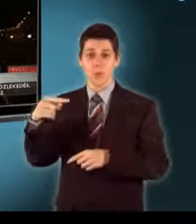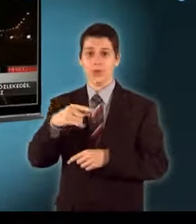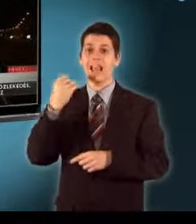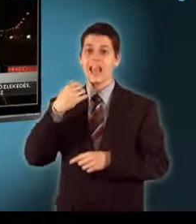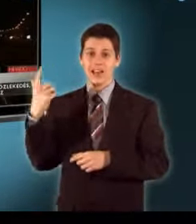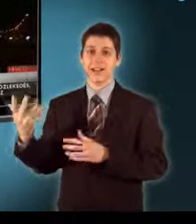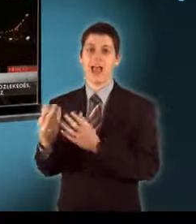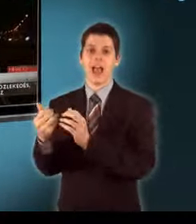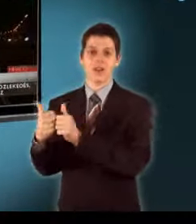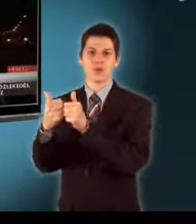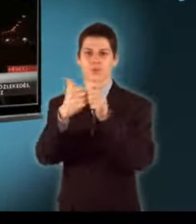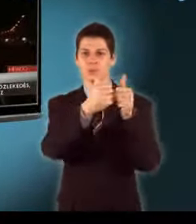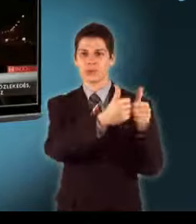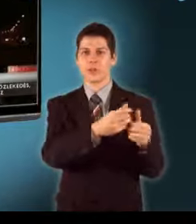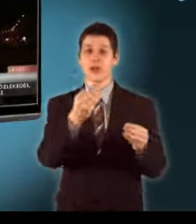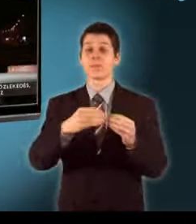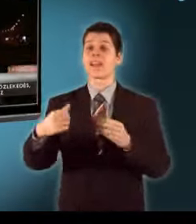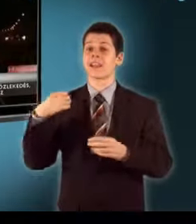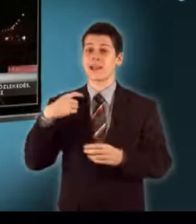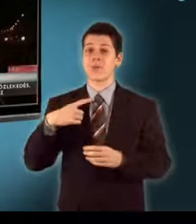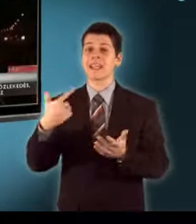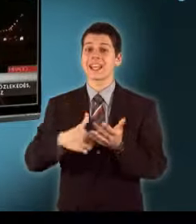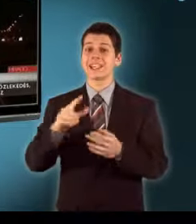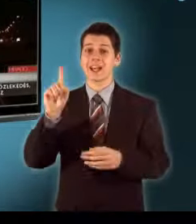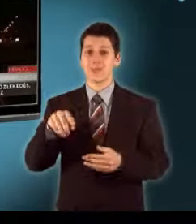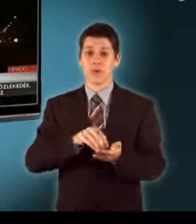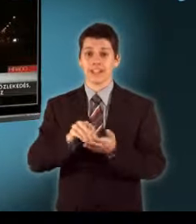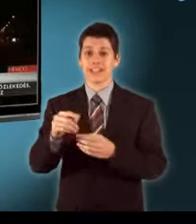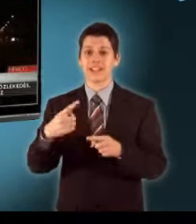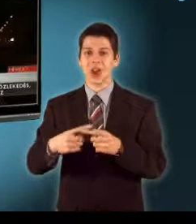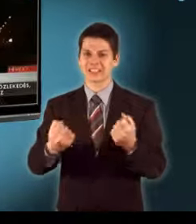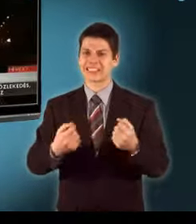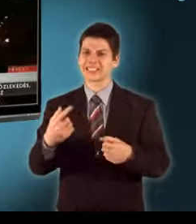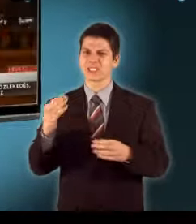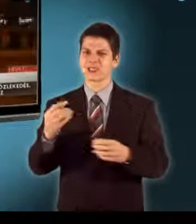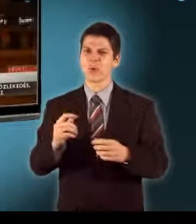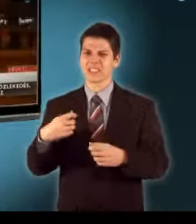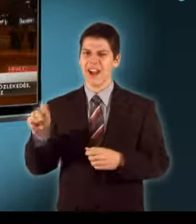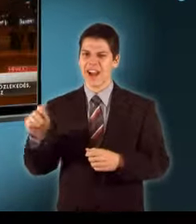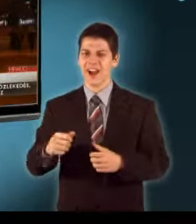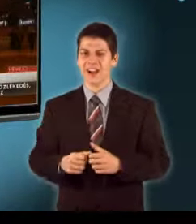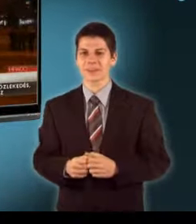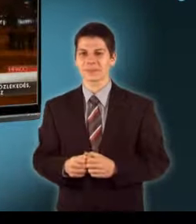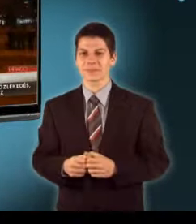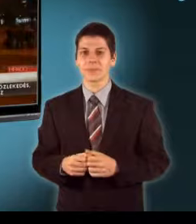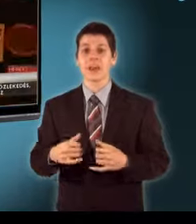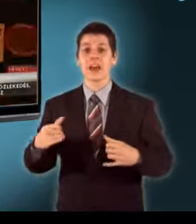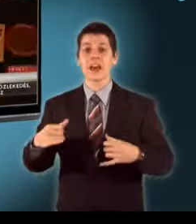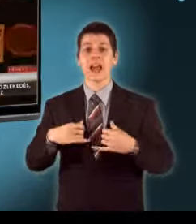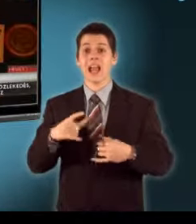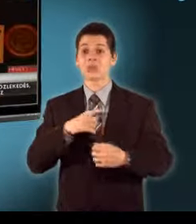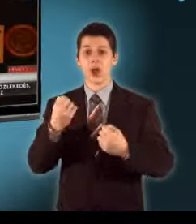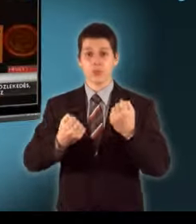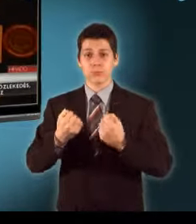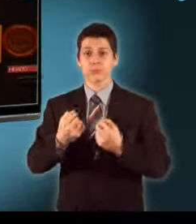aki érdől jön És bevisz a beszörményi útra Mert tagnap 2000-ért taxisztam, és az egy kicsit húzós Reggel csak ott